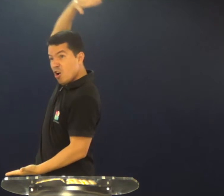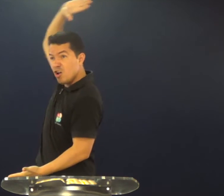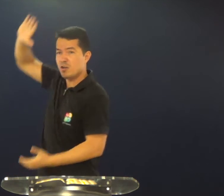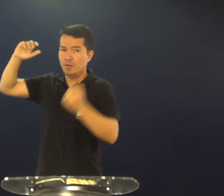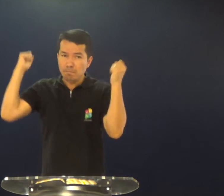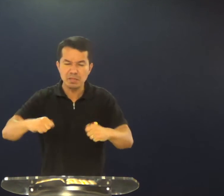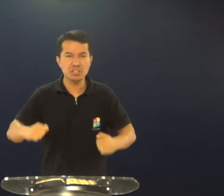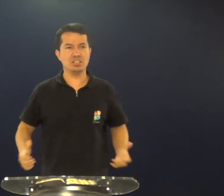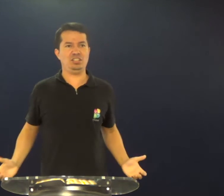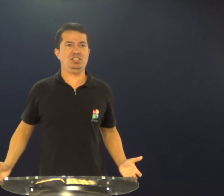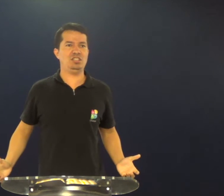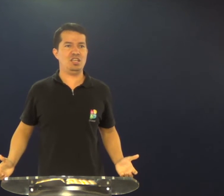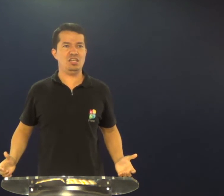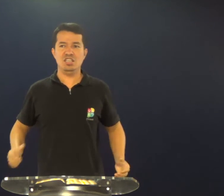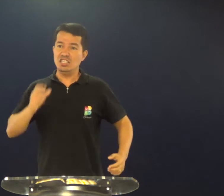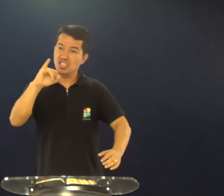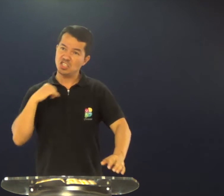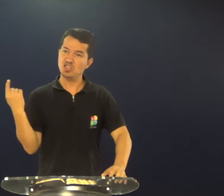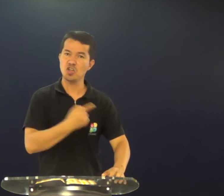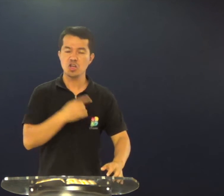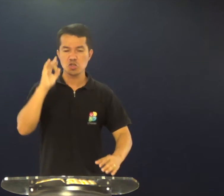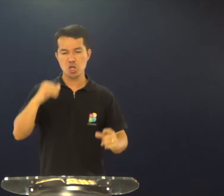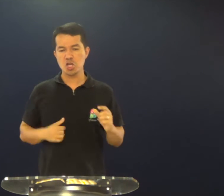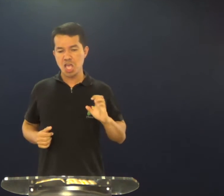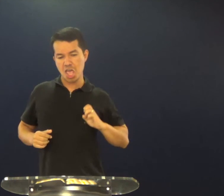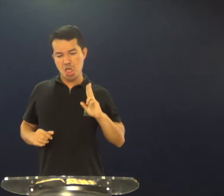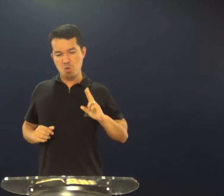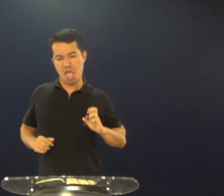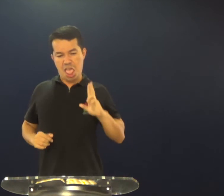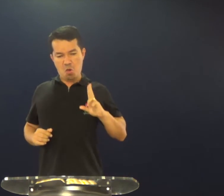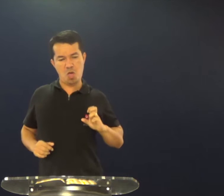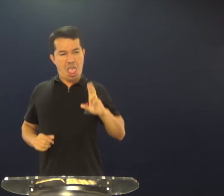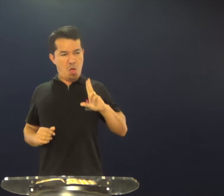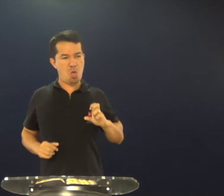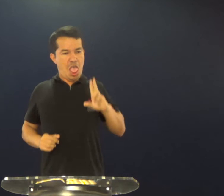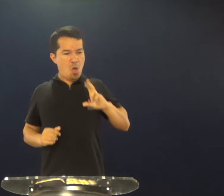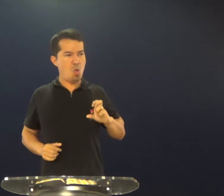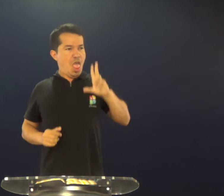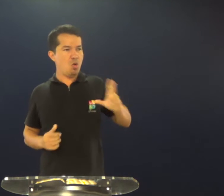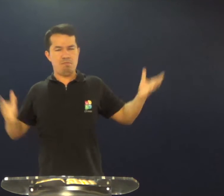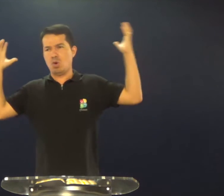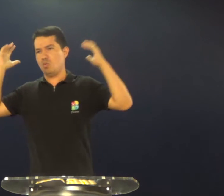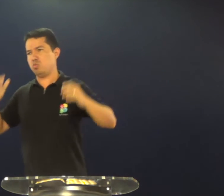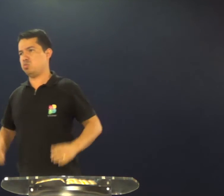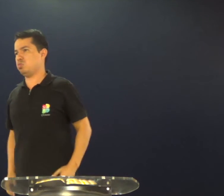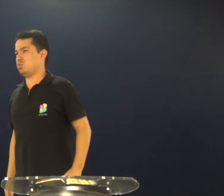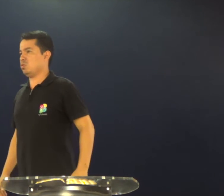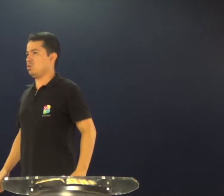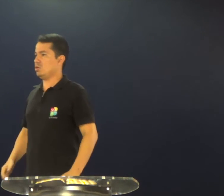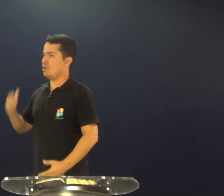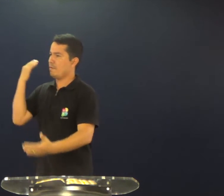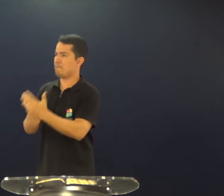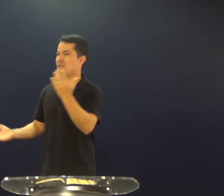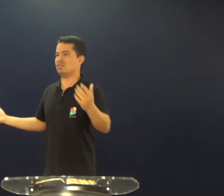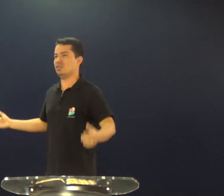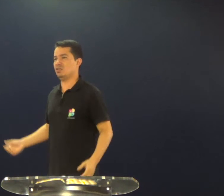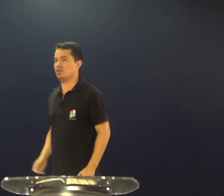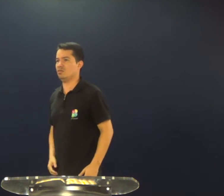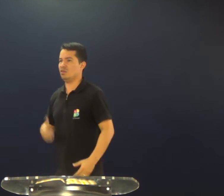e Jesus cresça, é o que precisa acontecer. Se o nosso eu continua aparecendo, nós